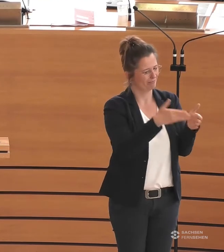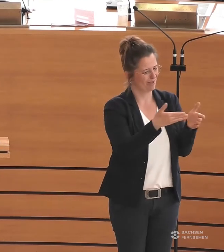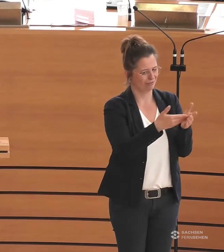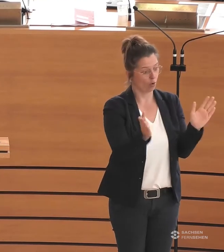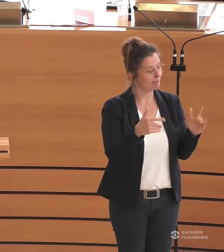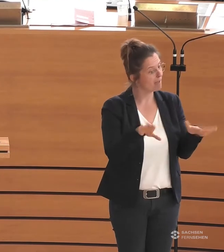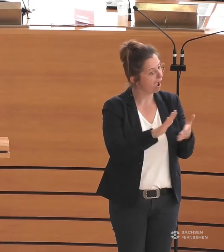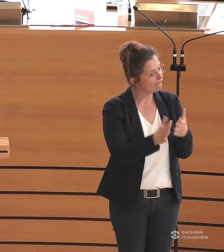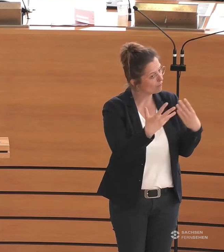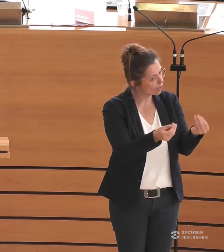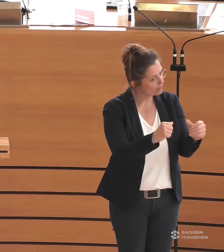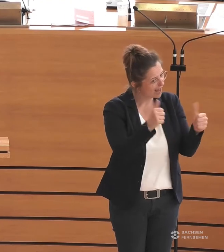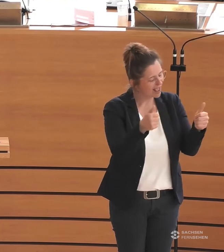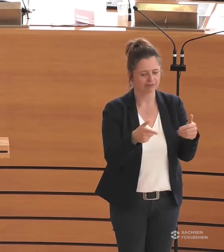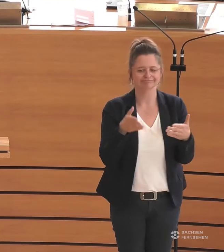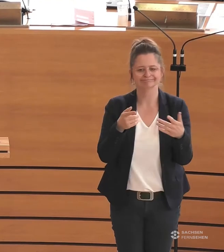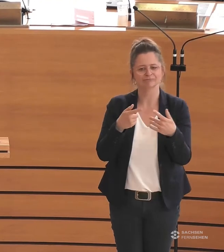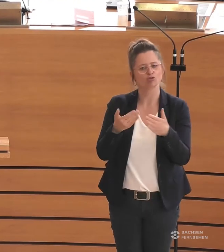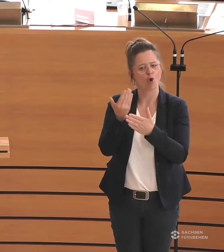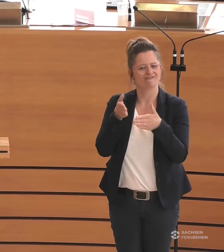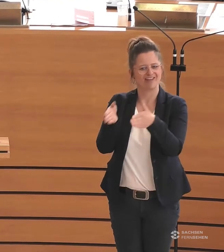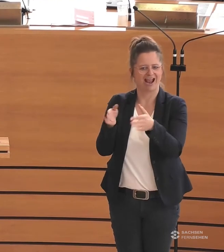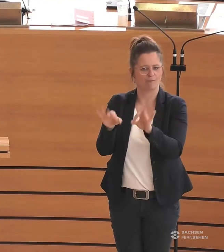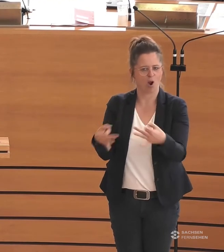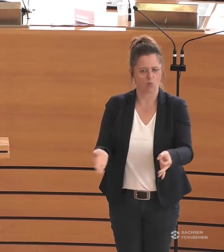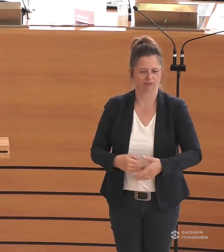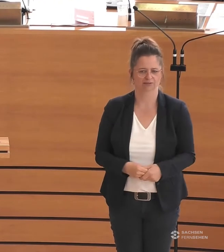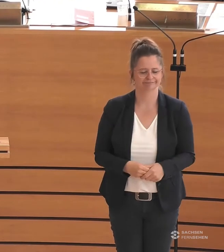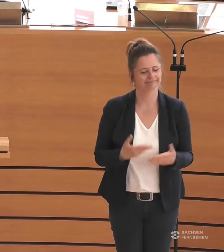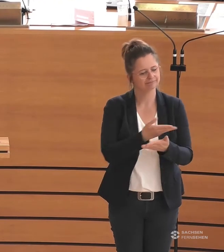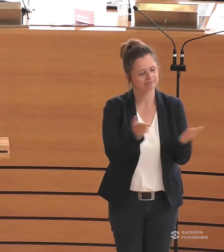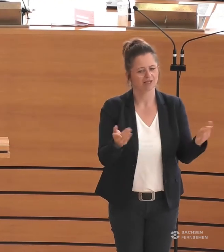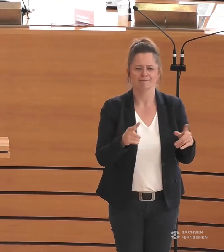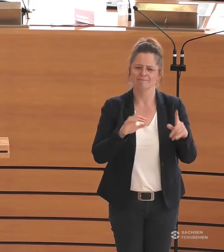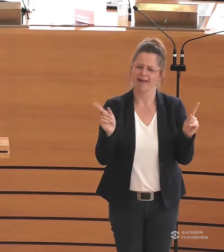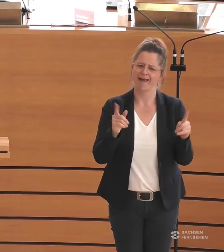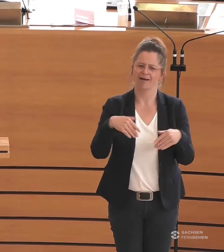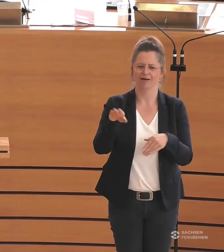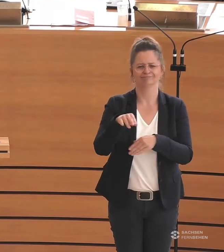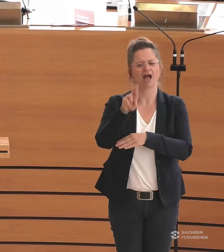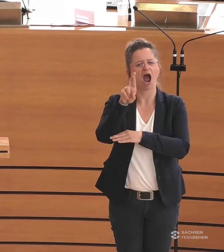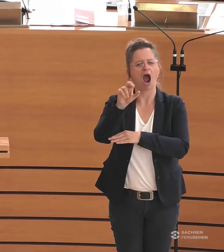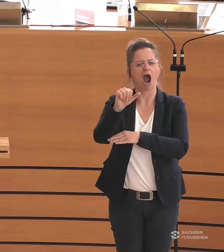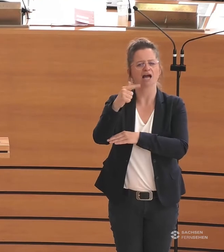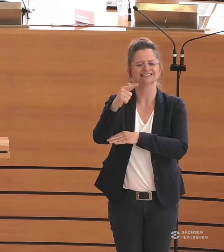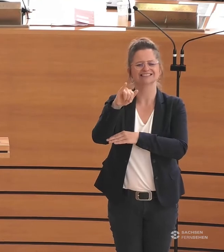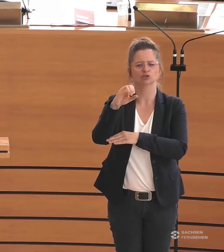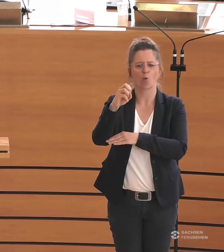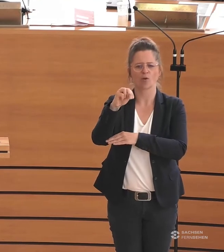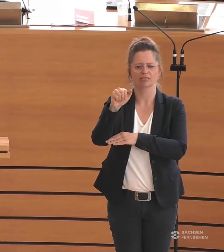vereinfachen. Vielmehr braucht es bei allen Beteiligten auch etwas mehr Rationalität bei der Politik, bei den